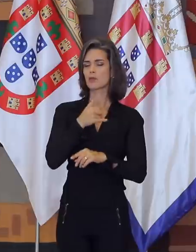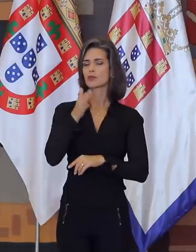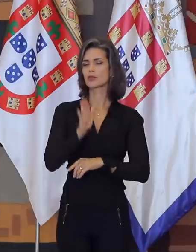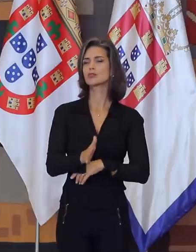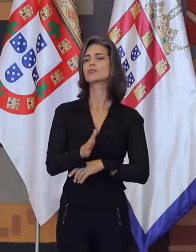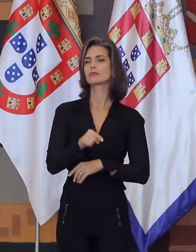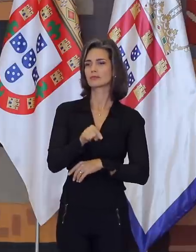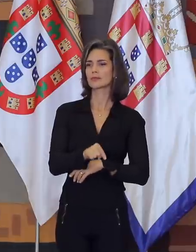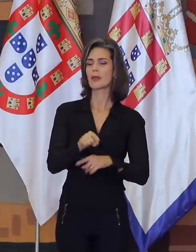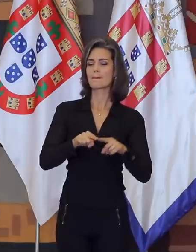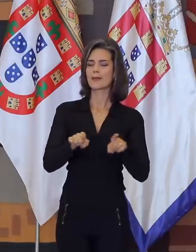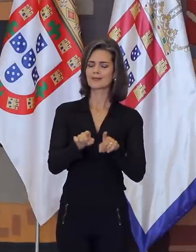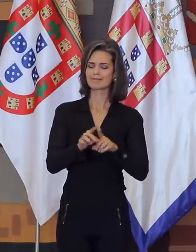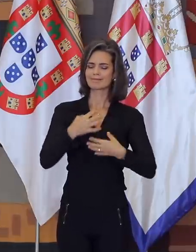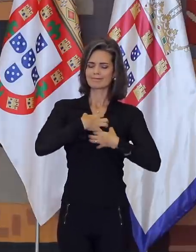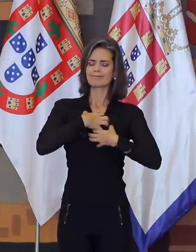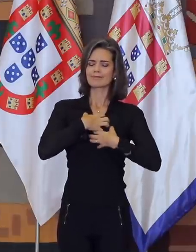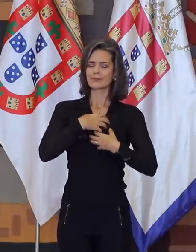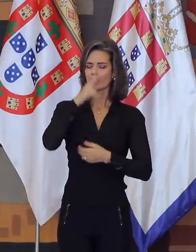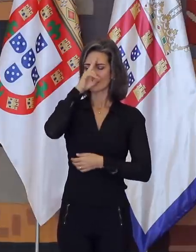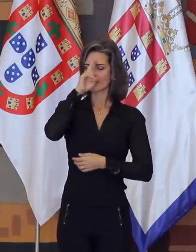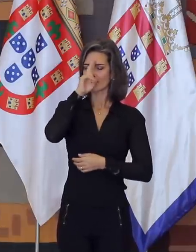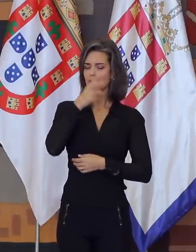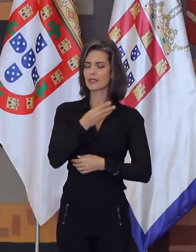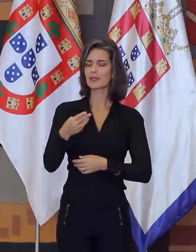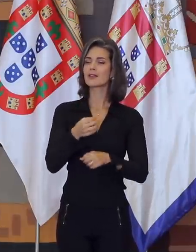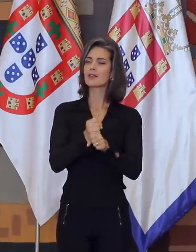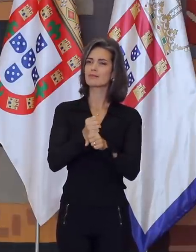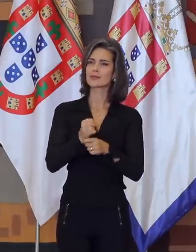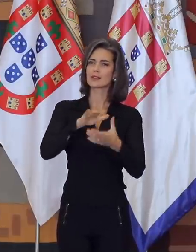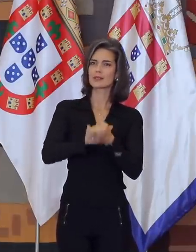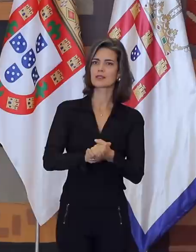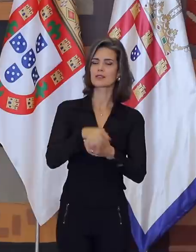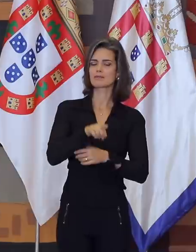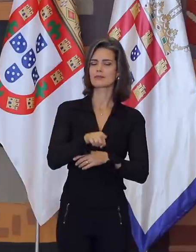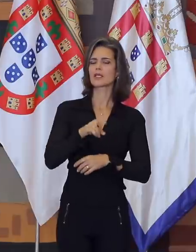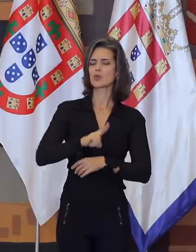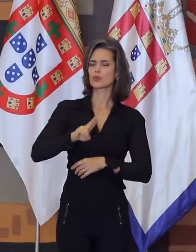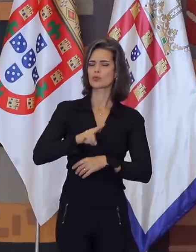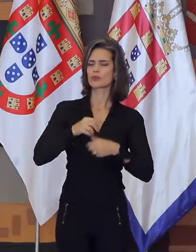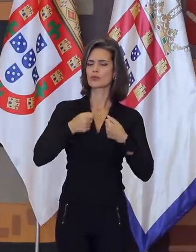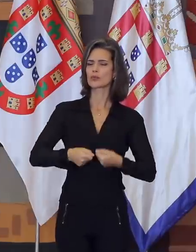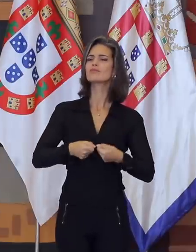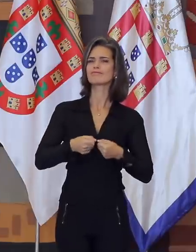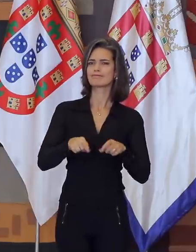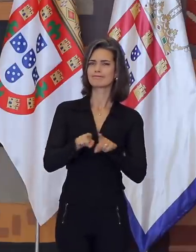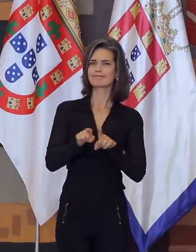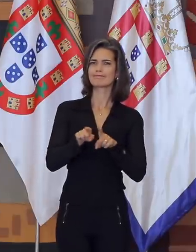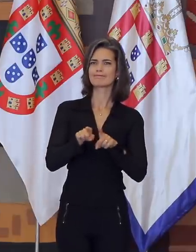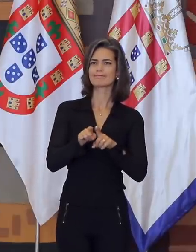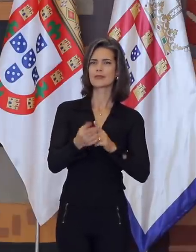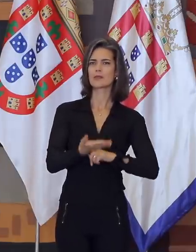o que não deveria me surpreender, depois de 33 anos de vida em comum, durante a qual ele vestiu a camisa do time até eu me